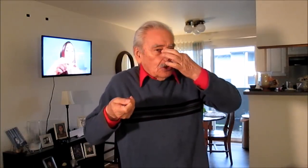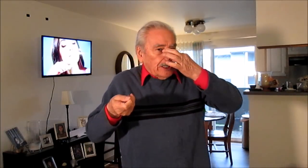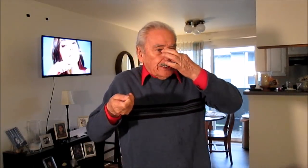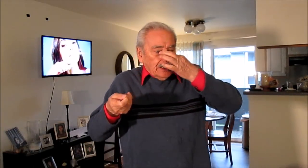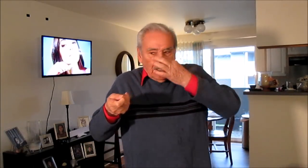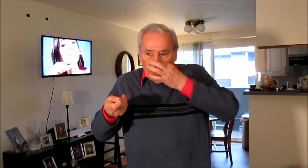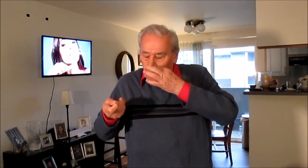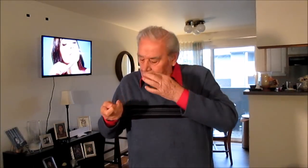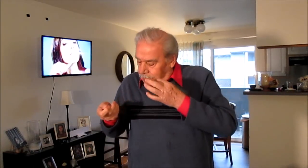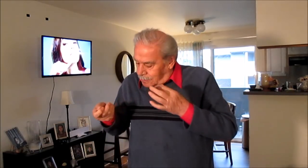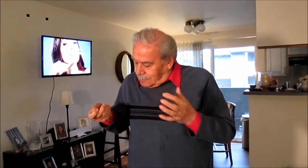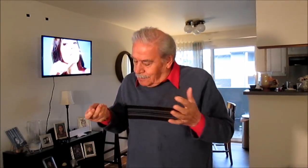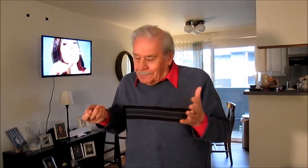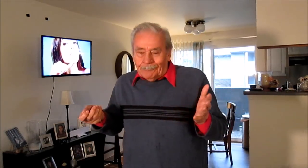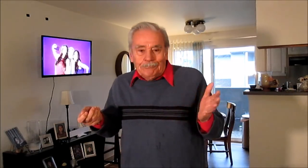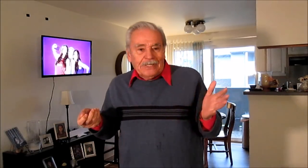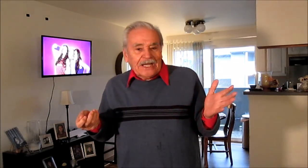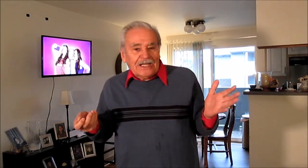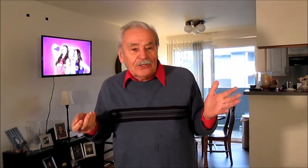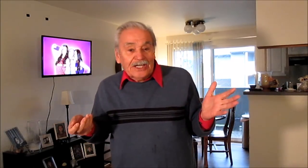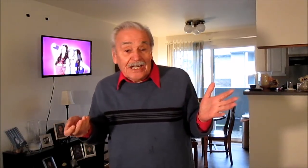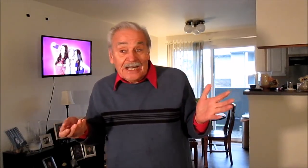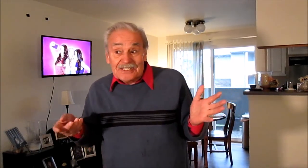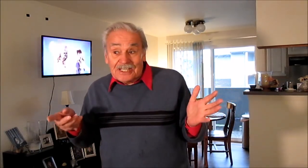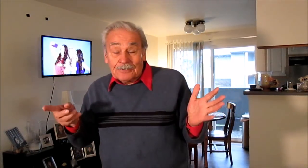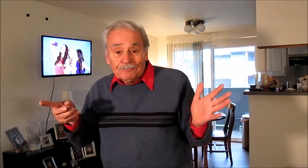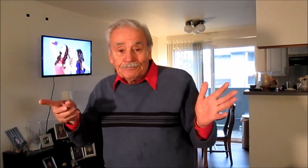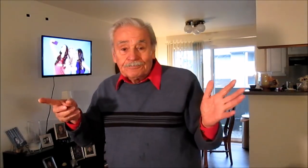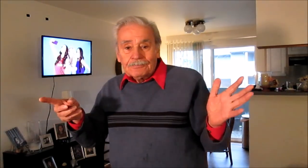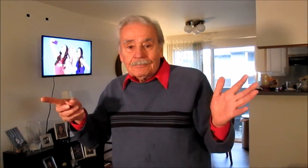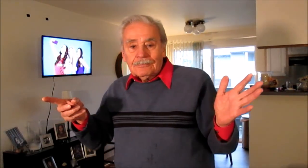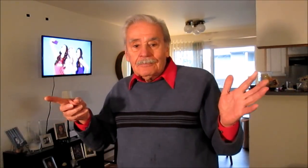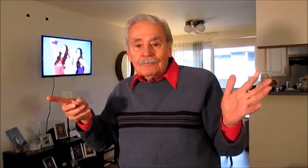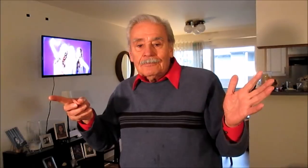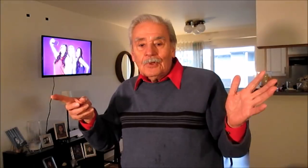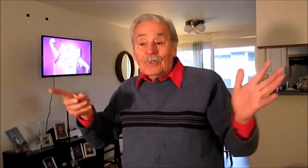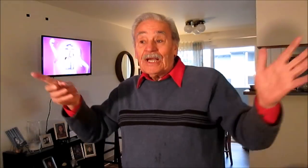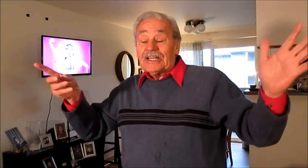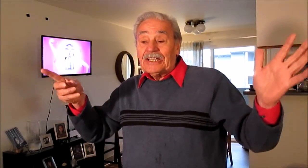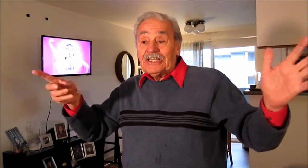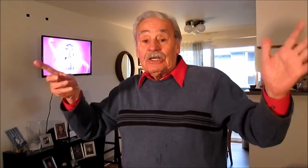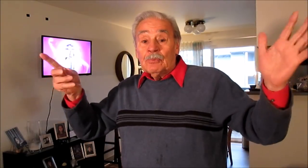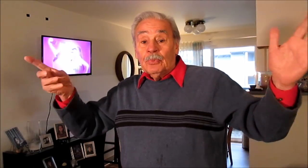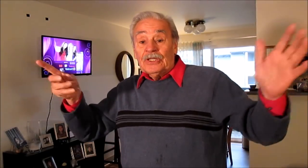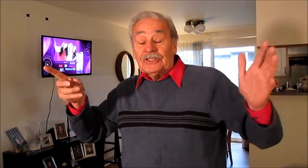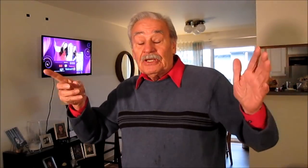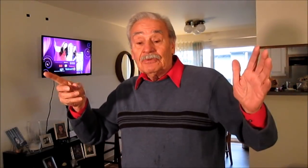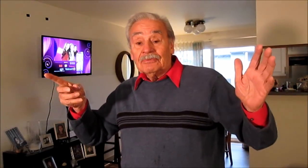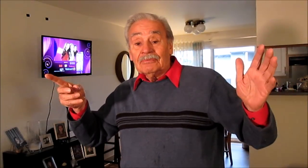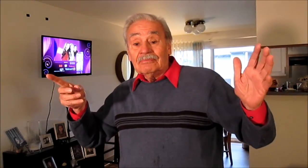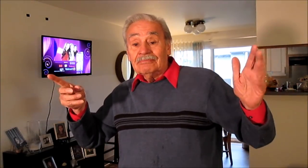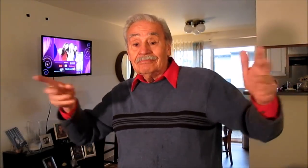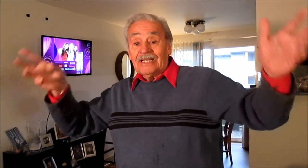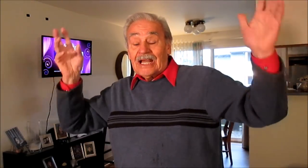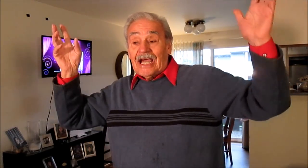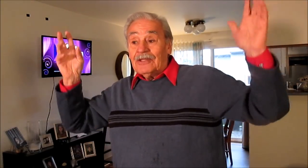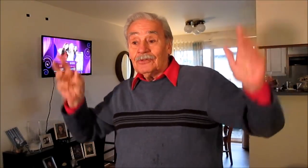dólares, para que los dejaran hacer una carretera, un puente, un tragado,